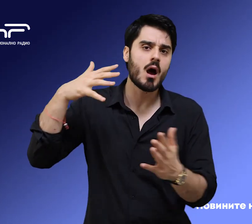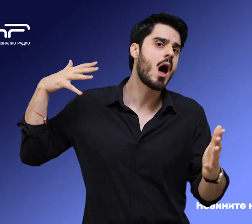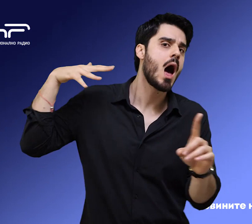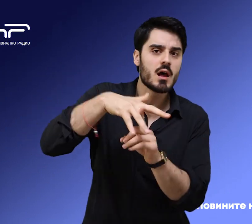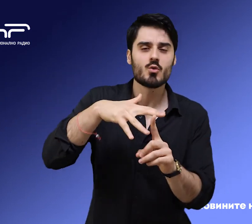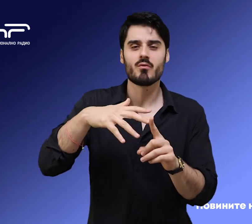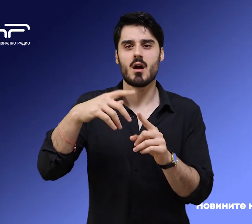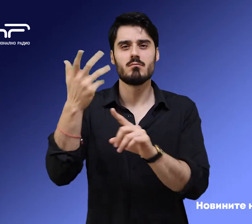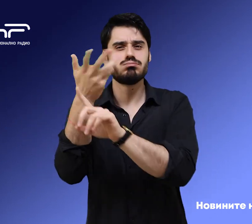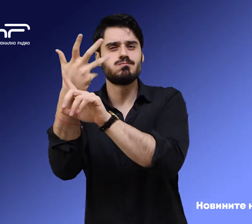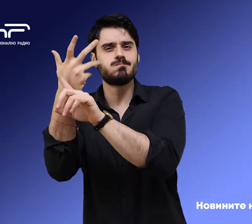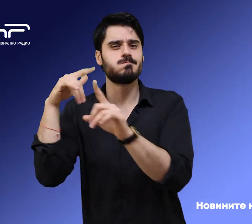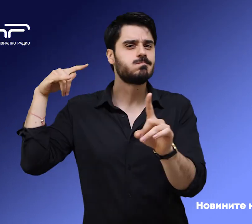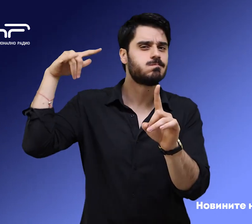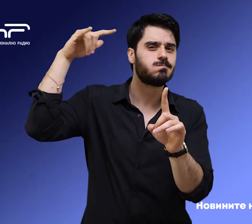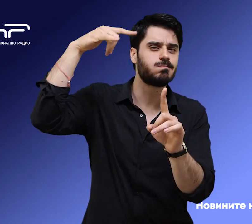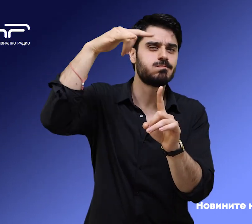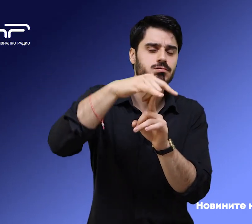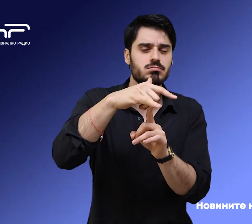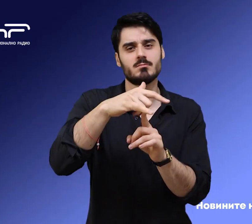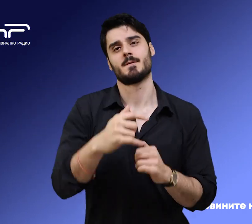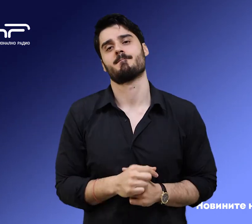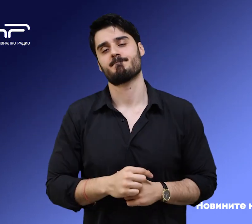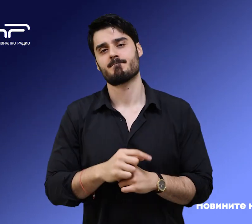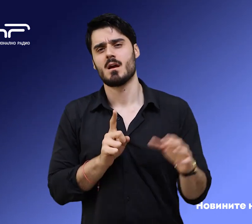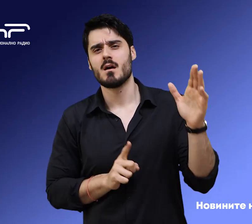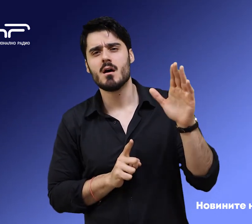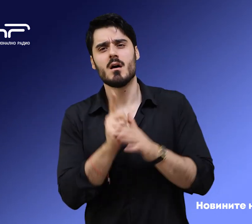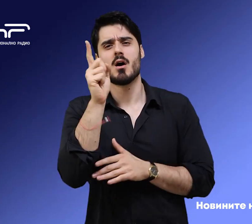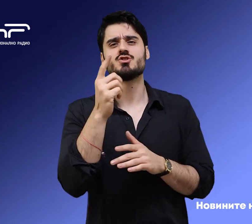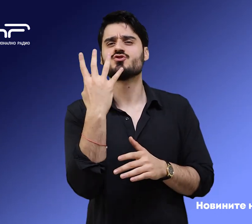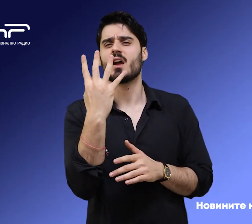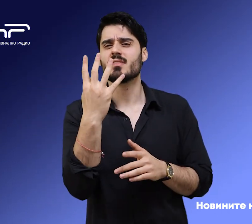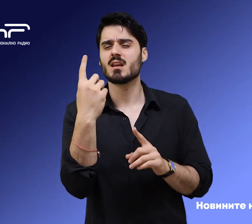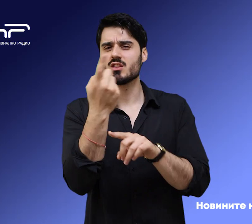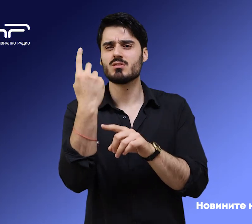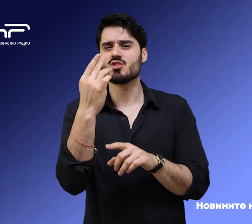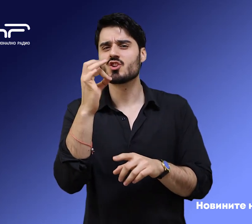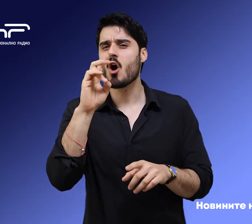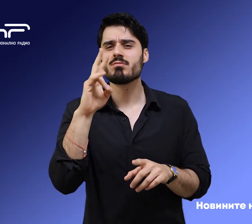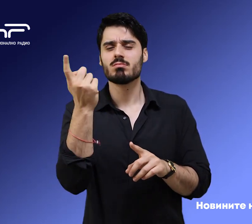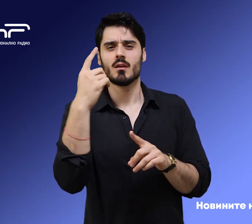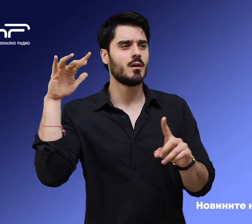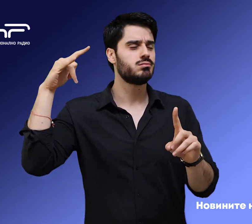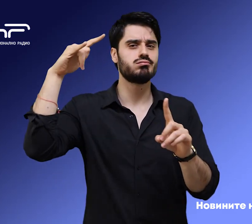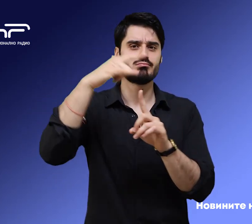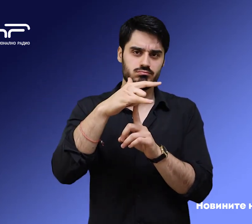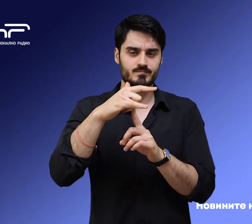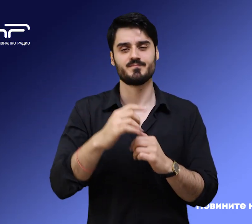с дронове Камикад за иранско производство. Изстреляни са общо 4 дрона, но всичките са били свалени от украинската противовъздушна